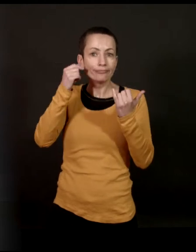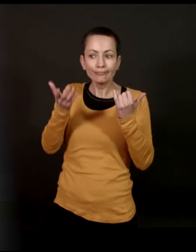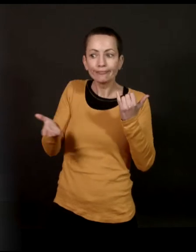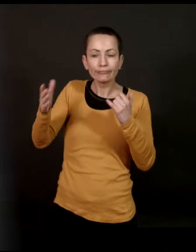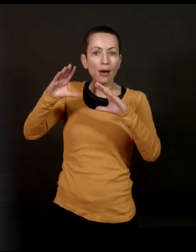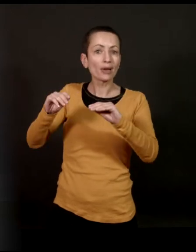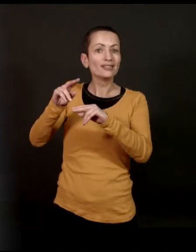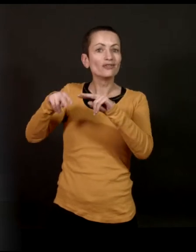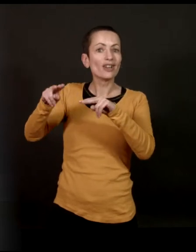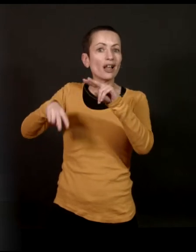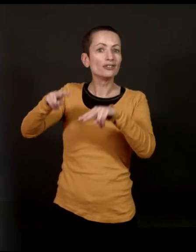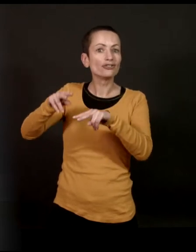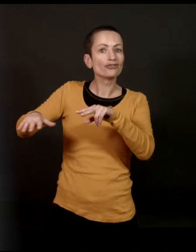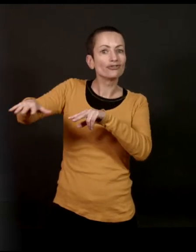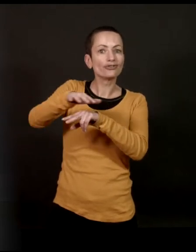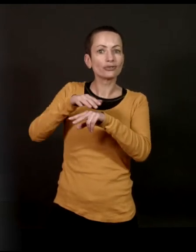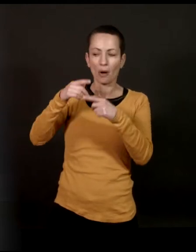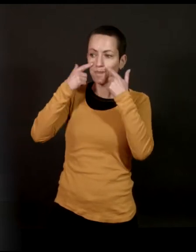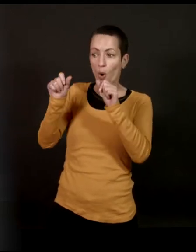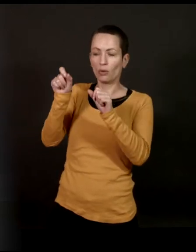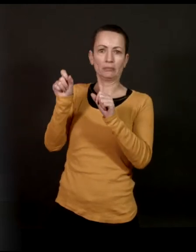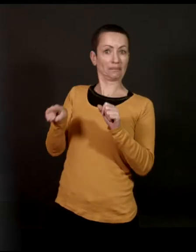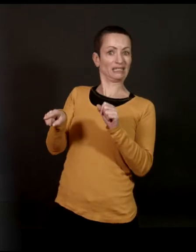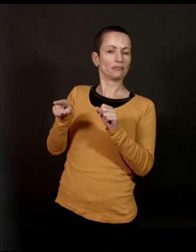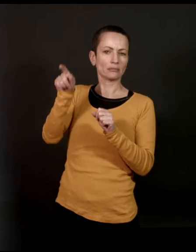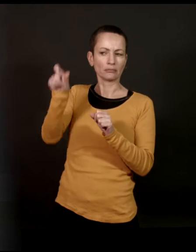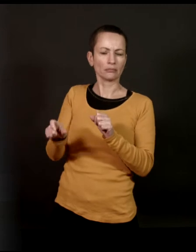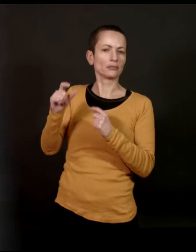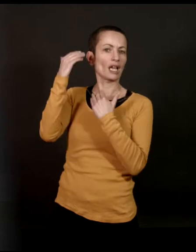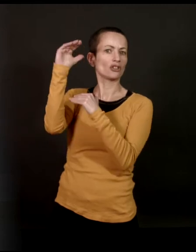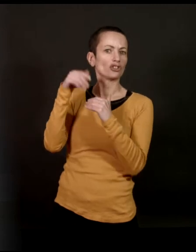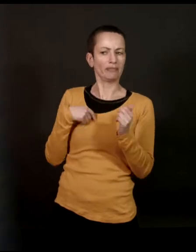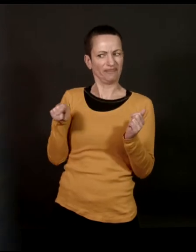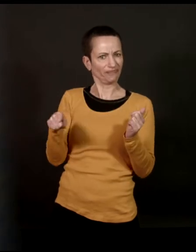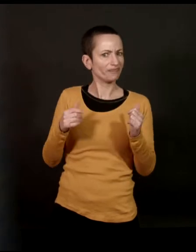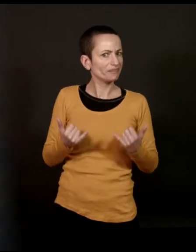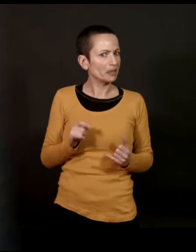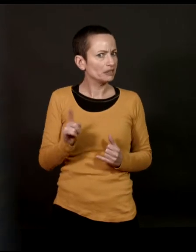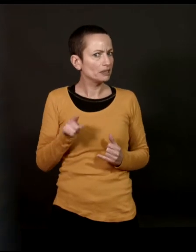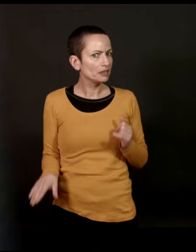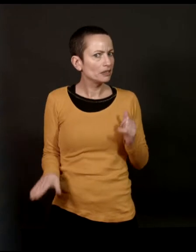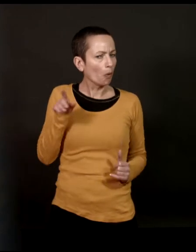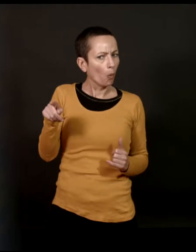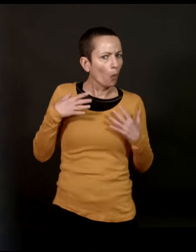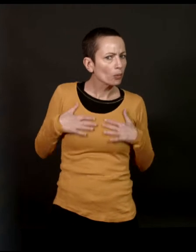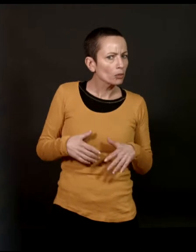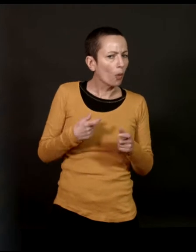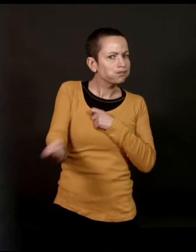types-là sur la place du village, lui, en tout cas, est désigné comme l'étranger. Tout de suite, c'est dit comme ça. Il n pas d'ici. Comment il se comporte ? Voilà,